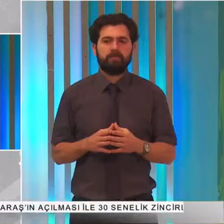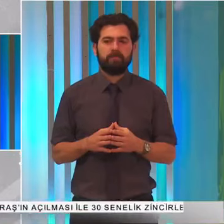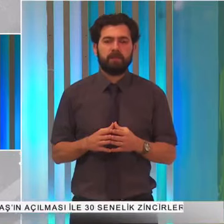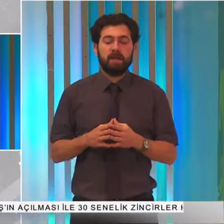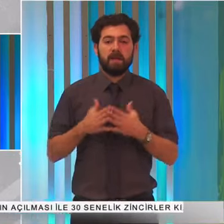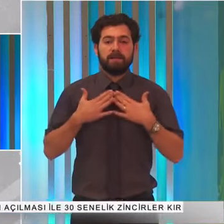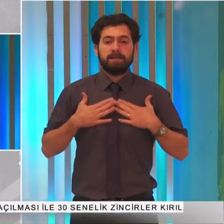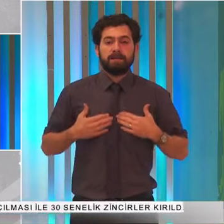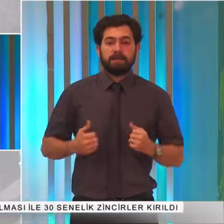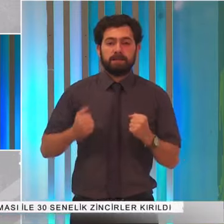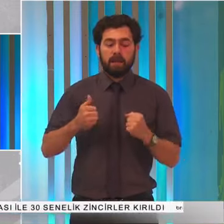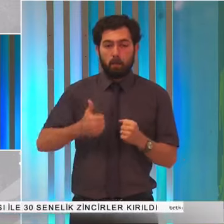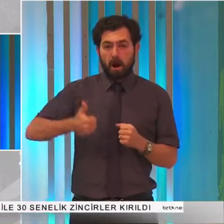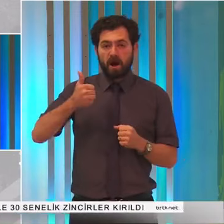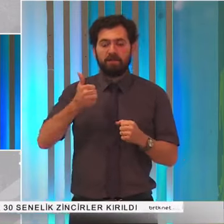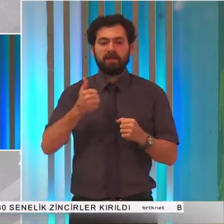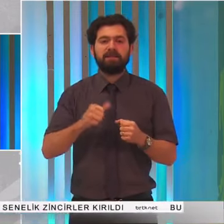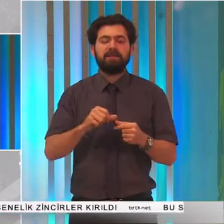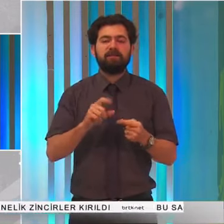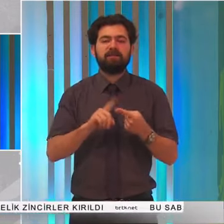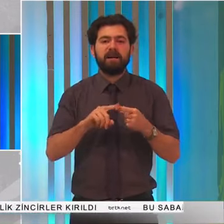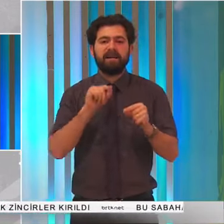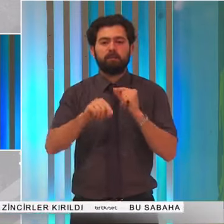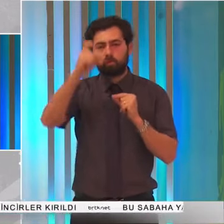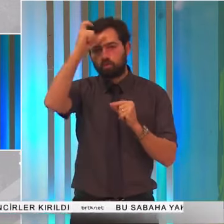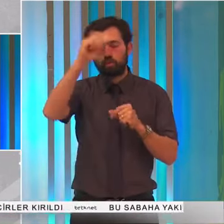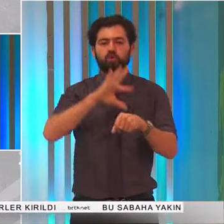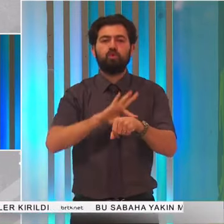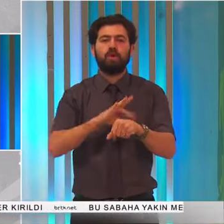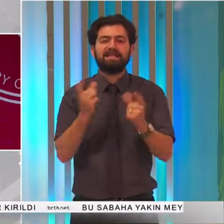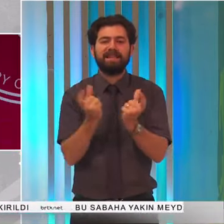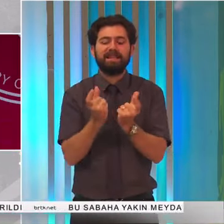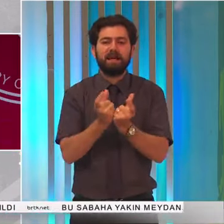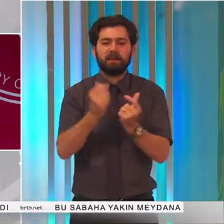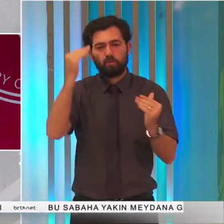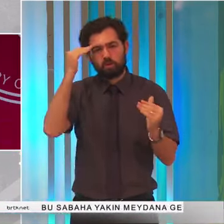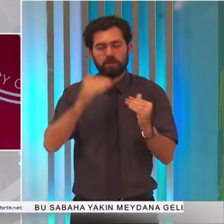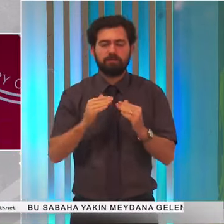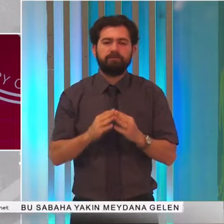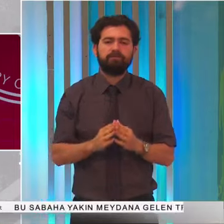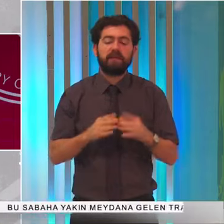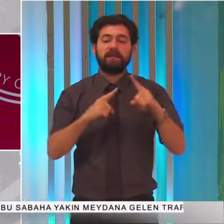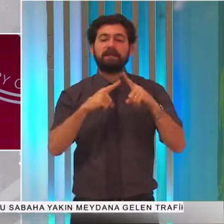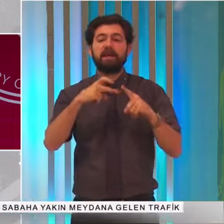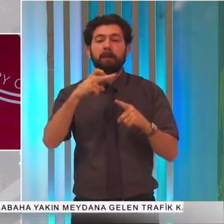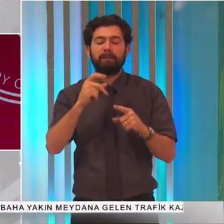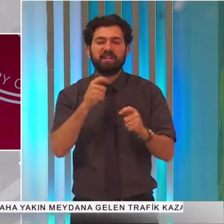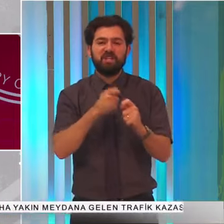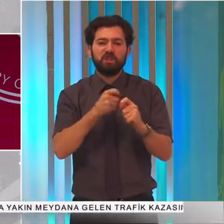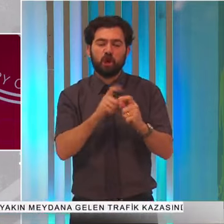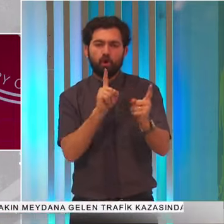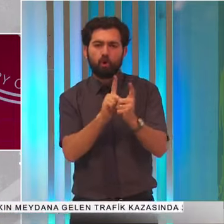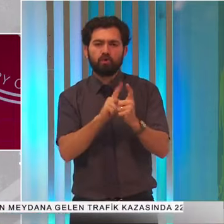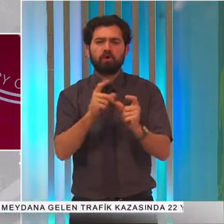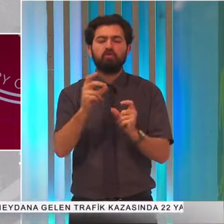Sağlık Bakanlığı ile Kıbrıs Türk Hekimler Sendikası uzlaştı. Tıp işle görüşen Sağlık